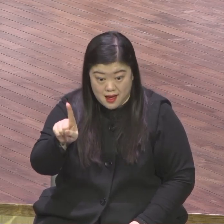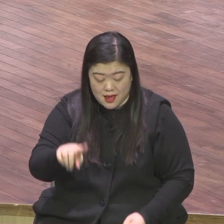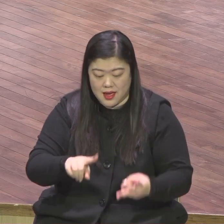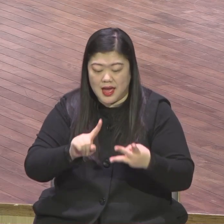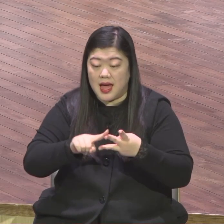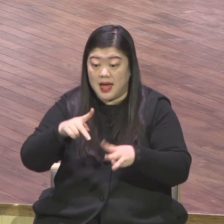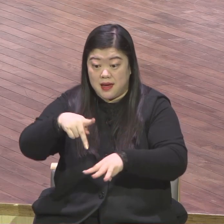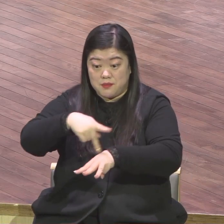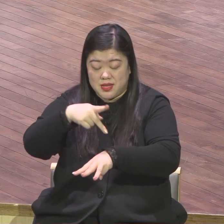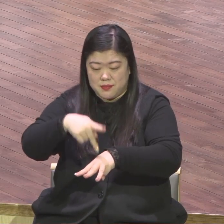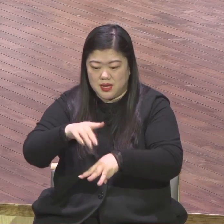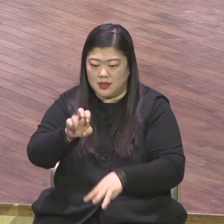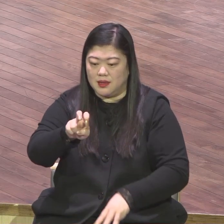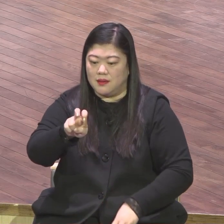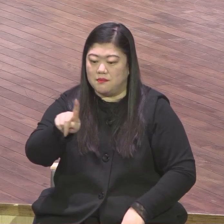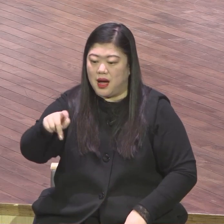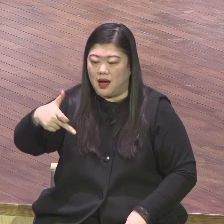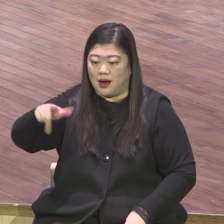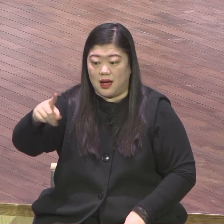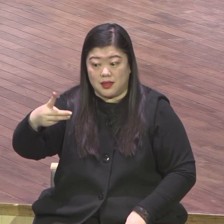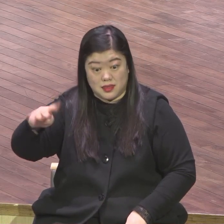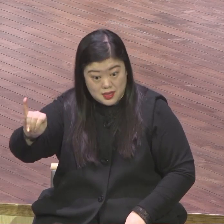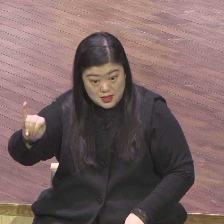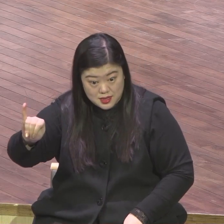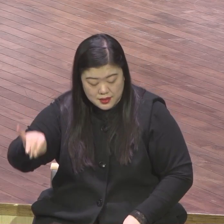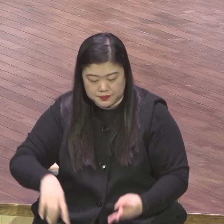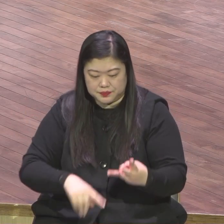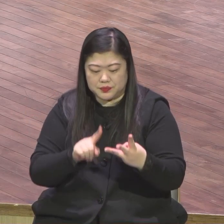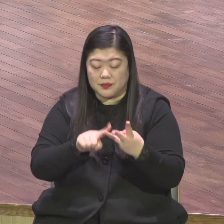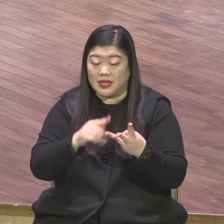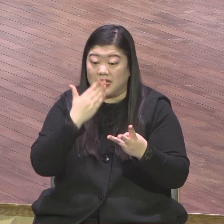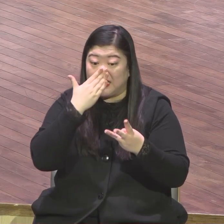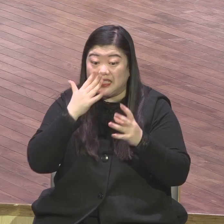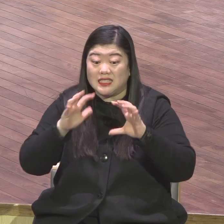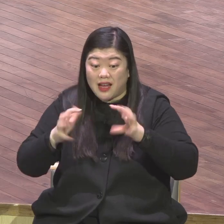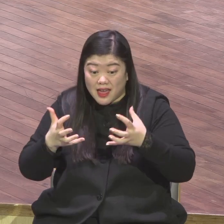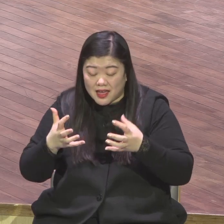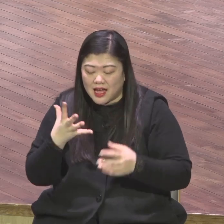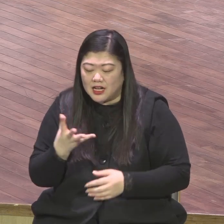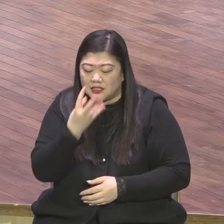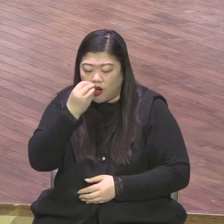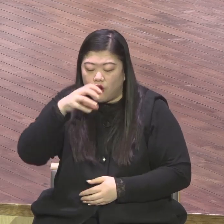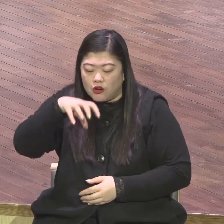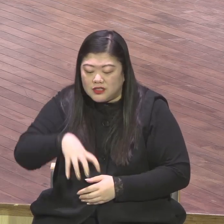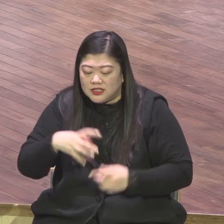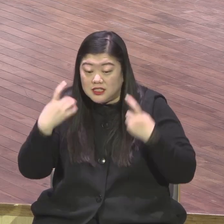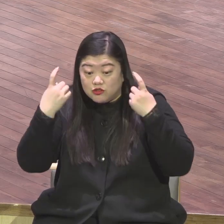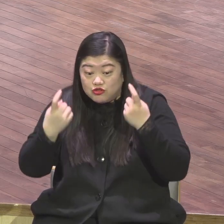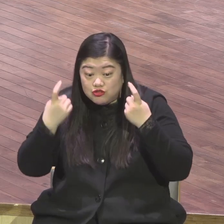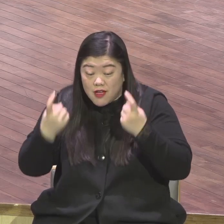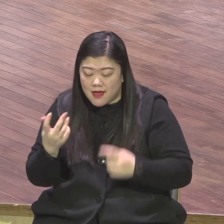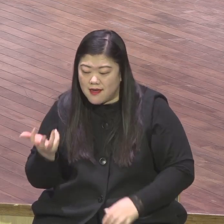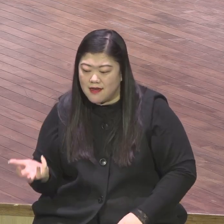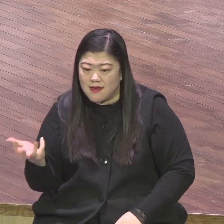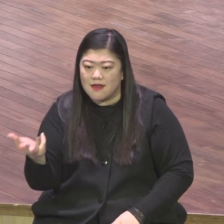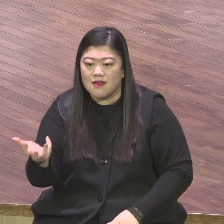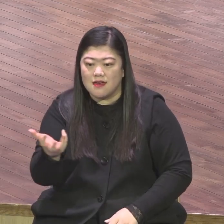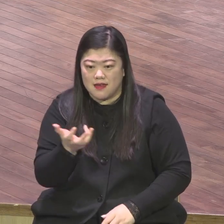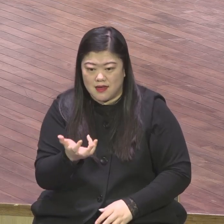이스라엘 성지순례 성지순례를 성지순례만 하는 것이 아니라 그 속에서도 지금 전도 학교가 있고